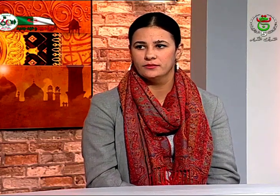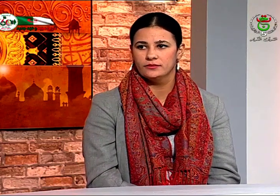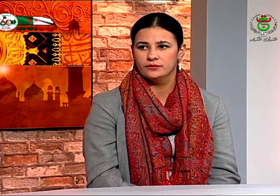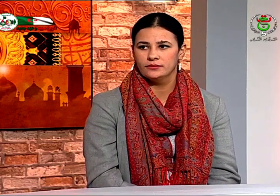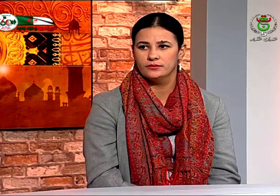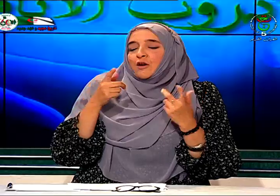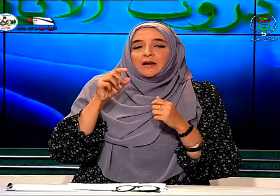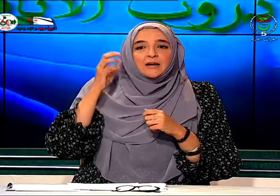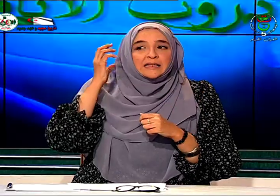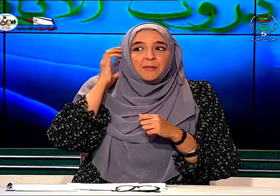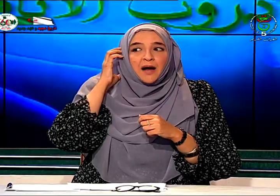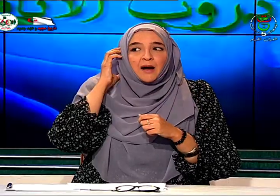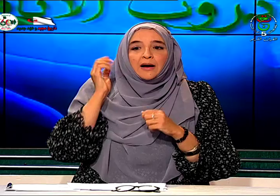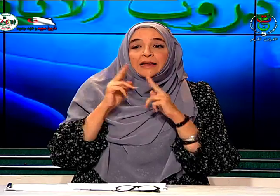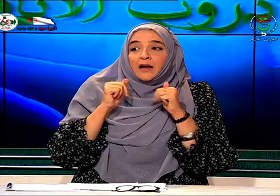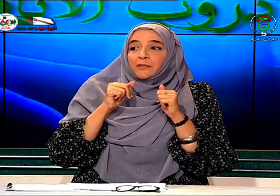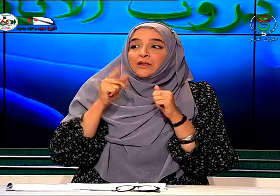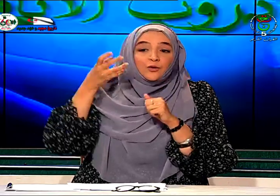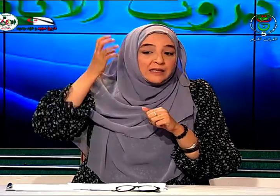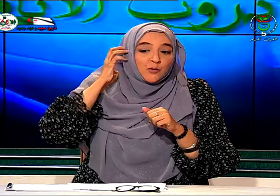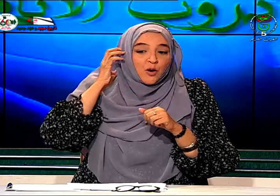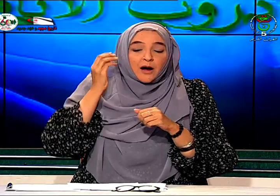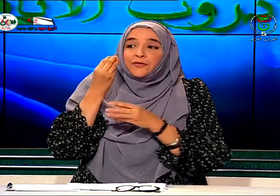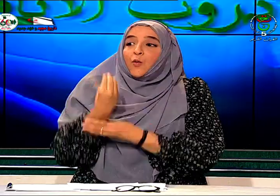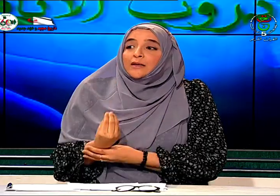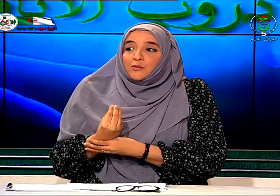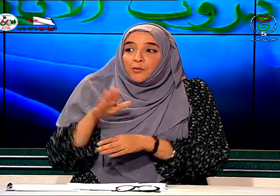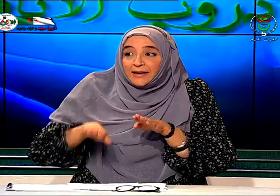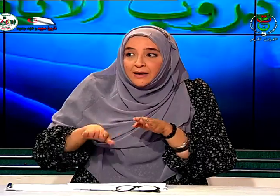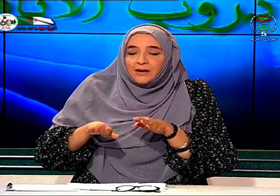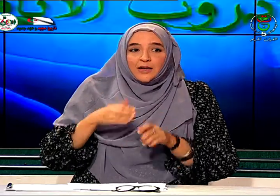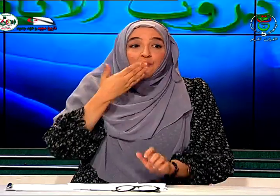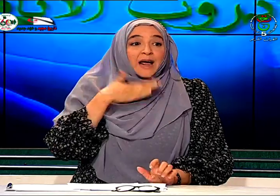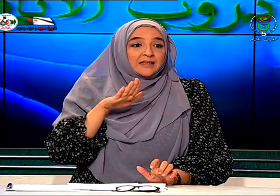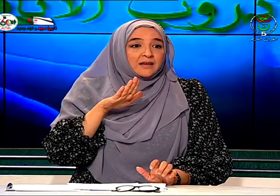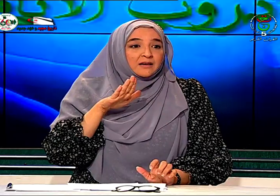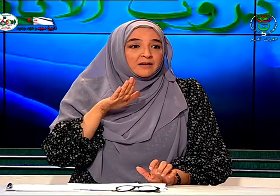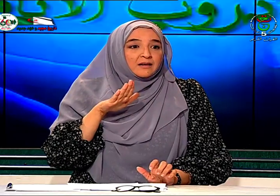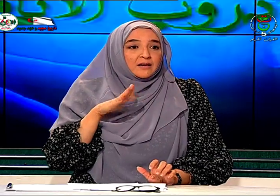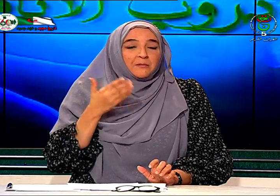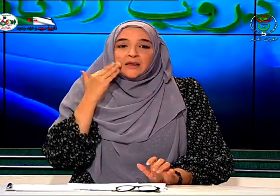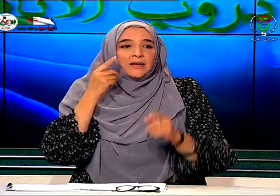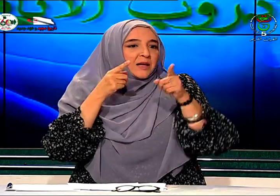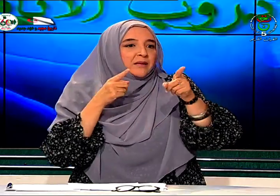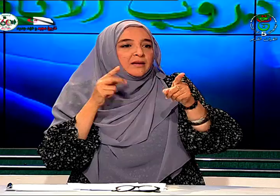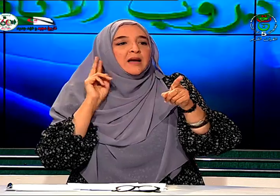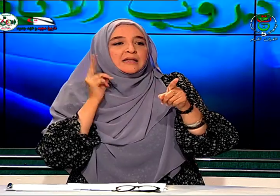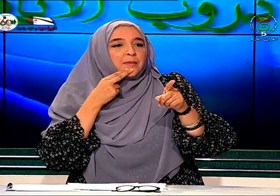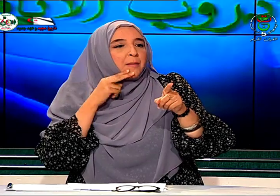تقول السماعة إذا بدأت وتستعملها في وقت مبكر يكون أحسن مثلا كما أنت الصمم